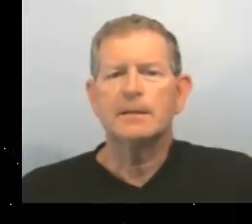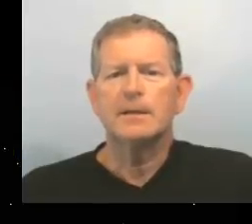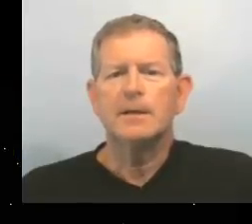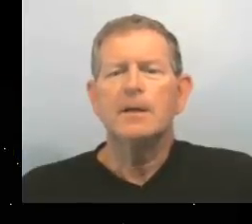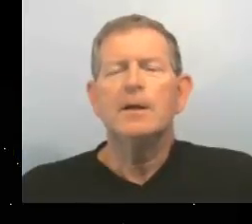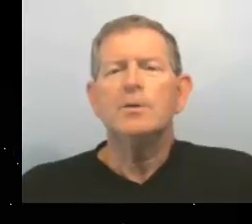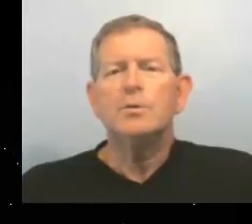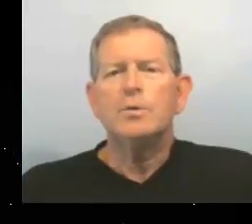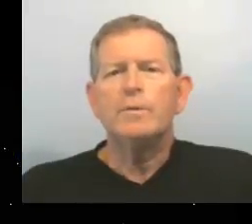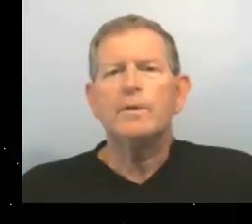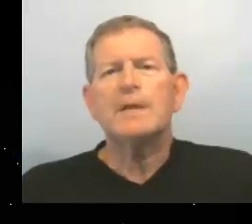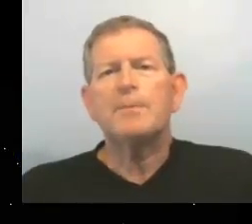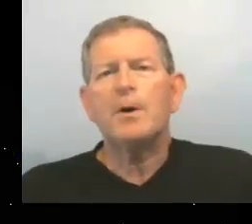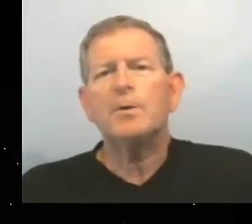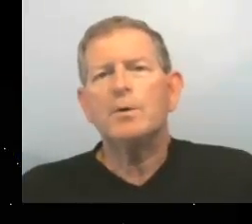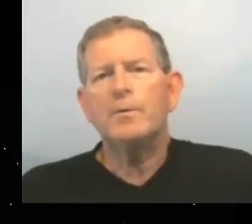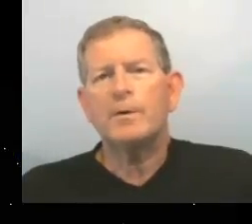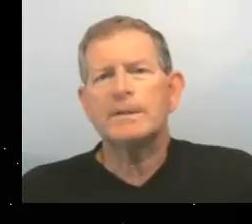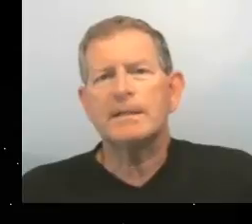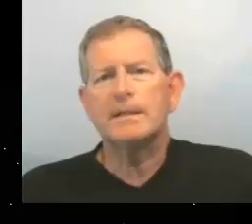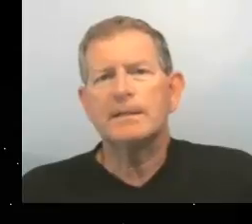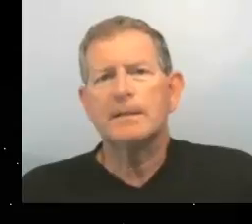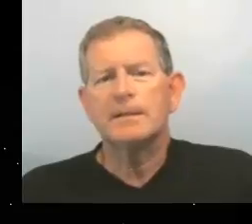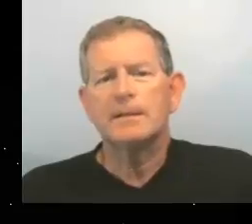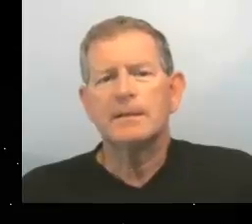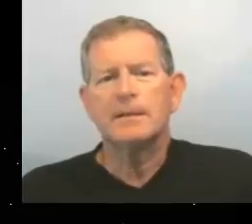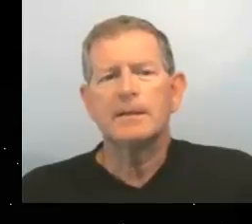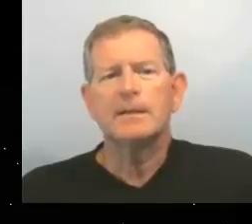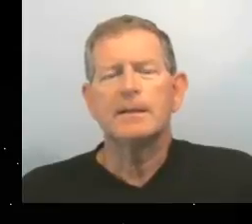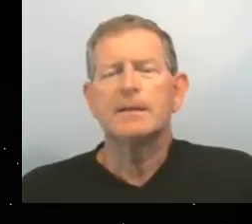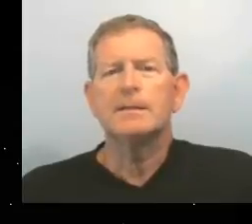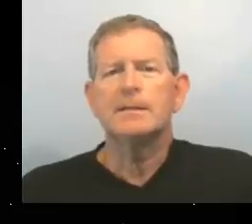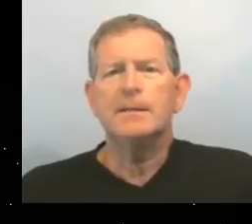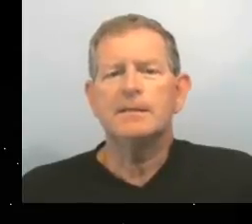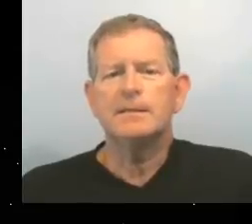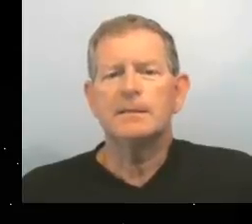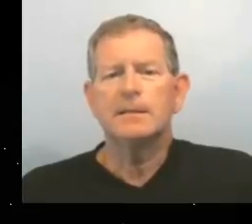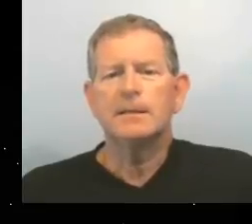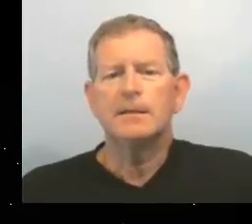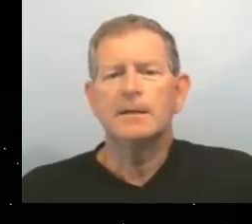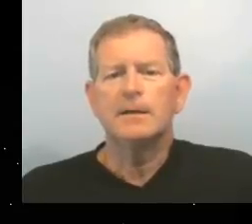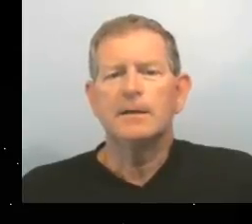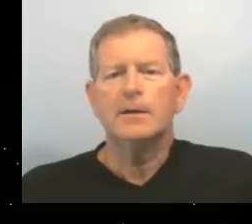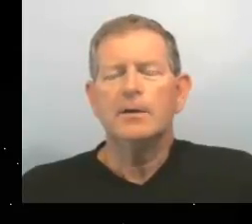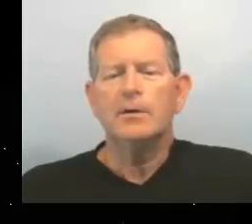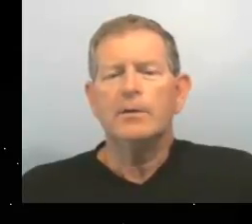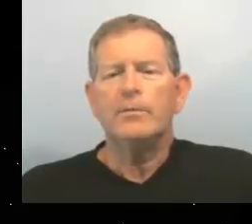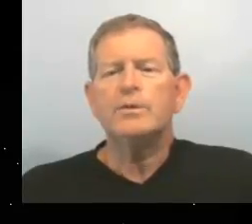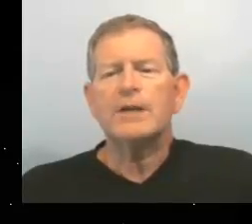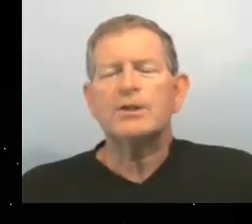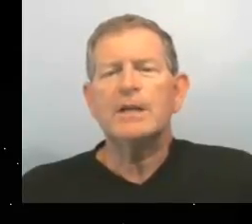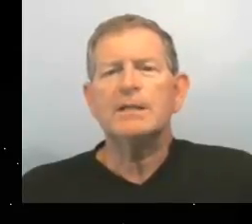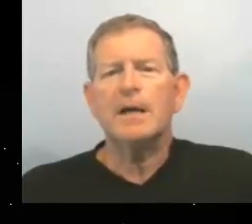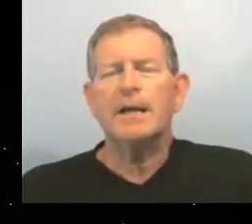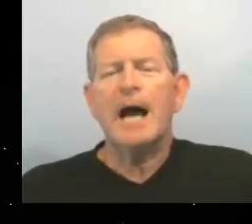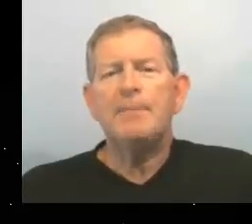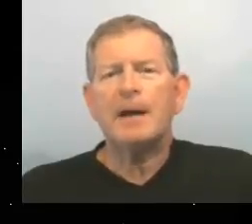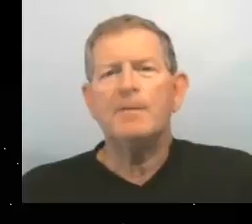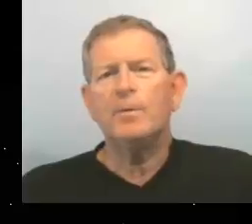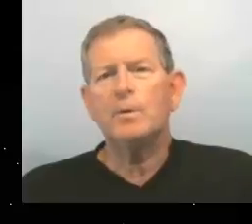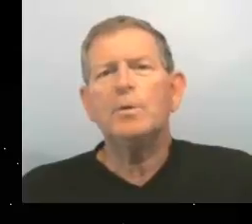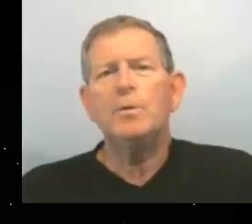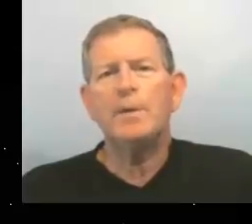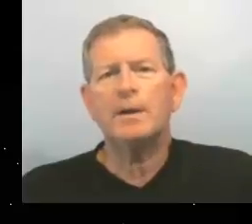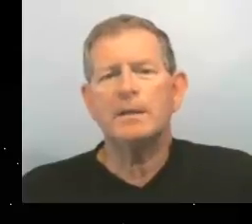tu veux apprendre le français 6 vous achetez un